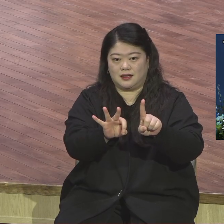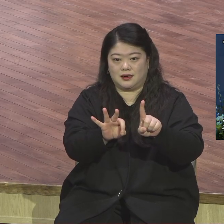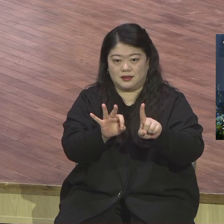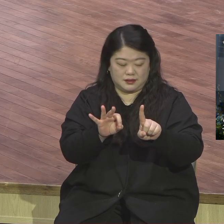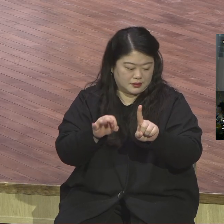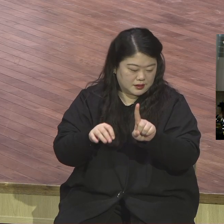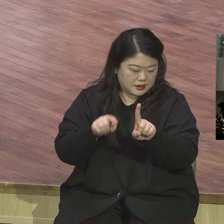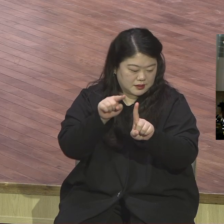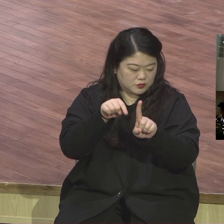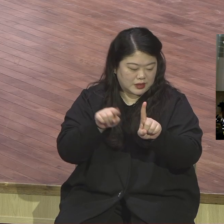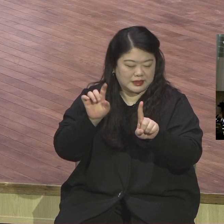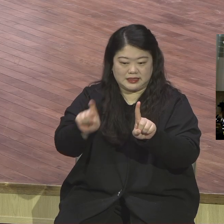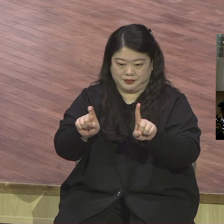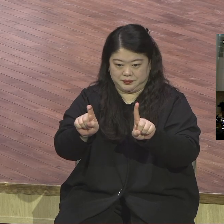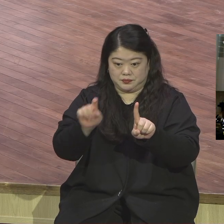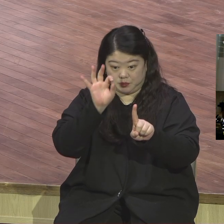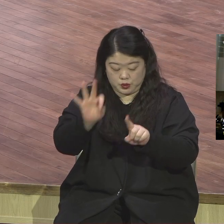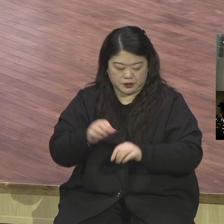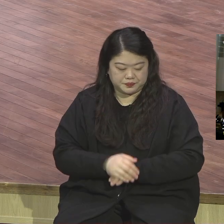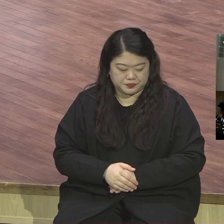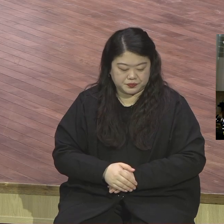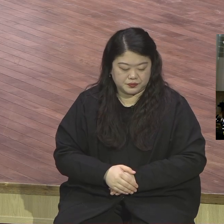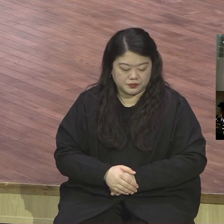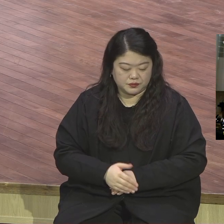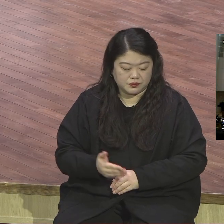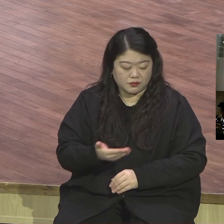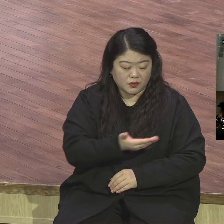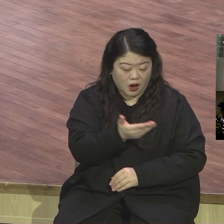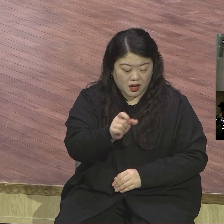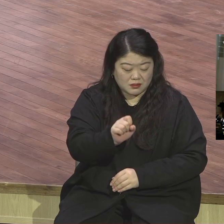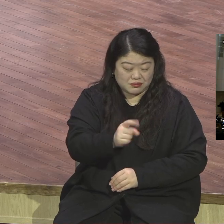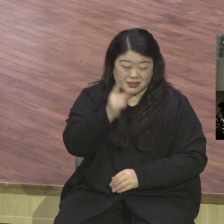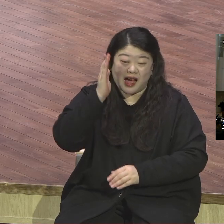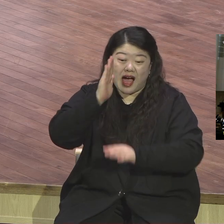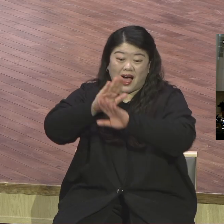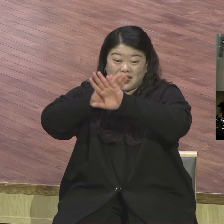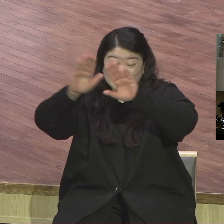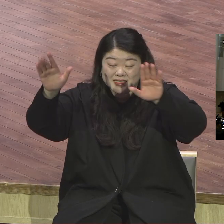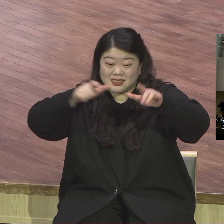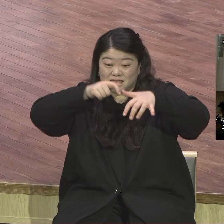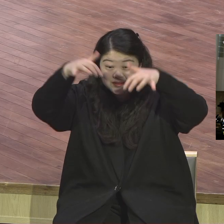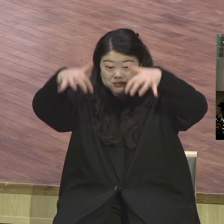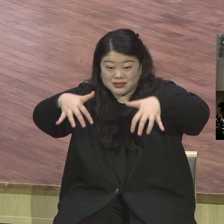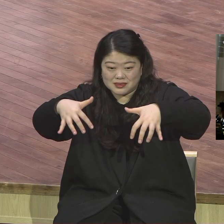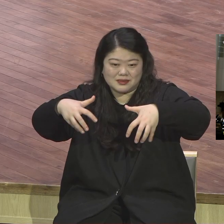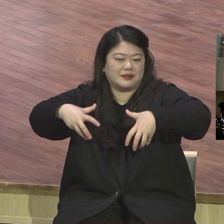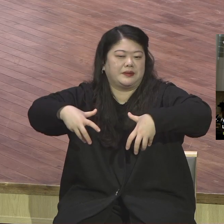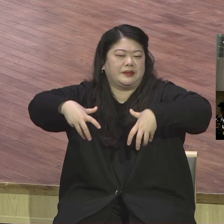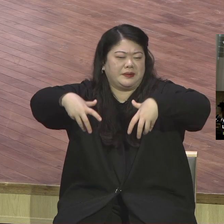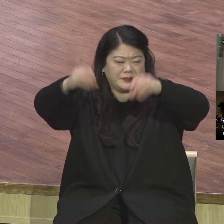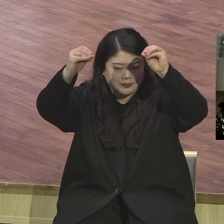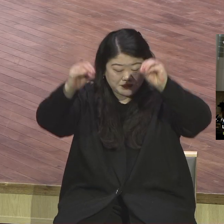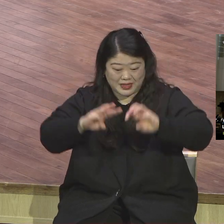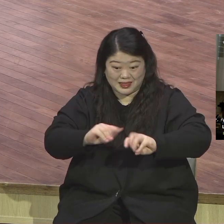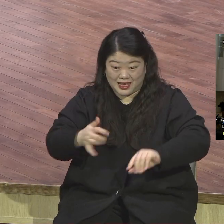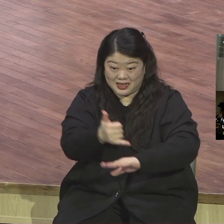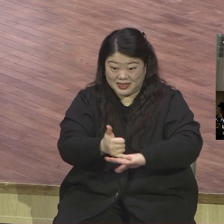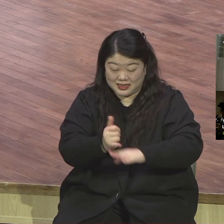너희로 말며마 하늘은 이슬을 거쳤고 땅은 산물을 거쳤으면 내가 이